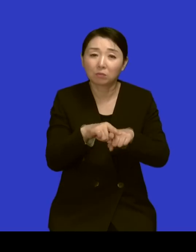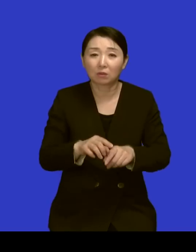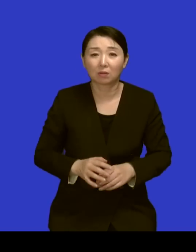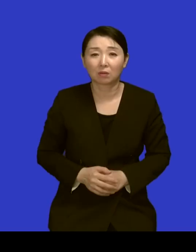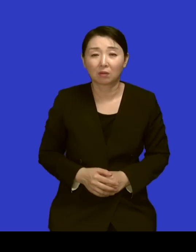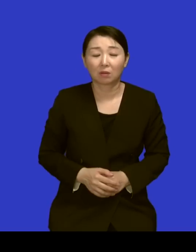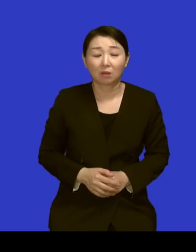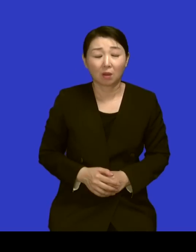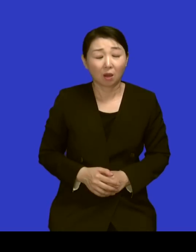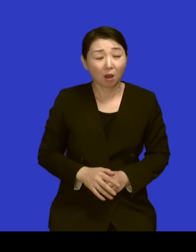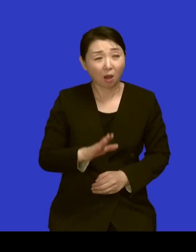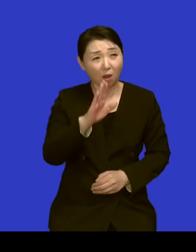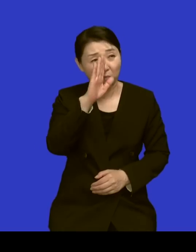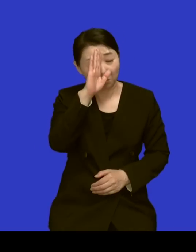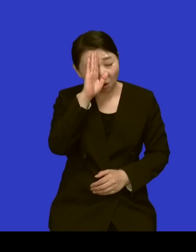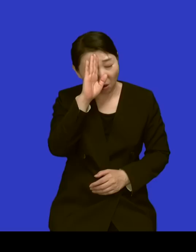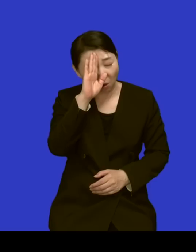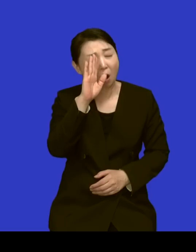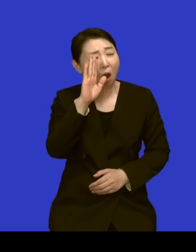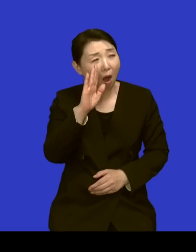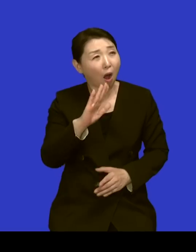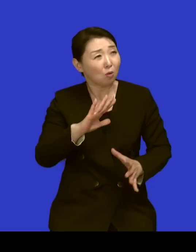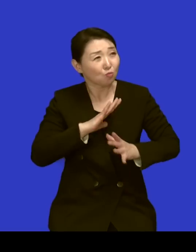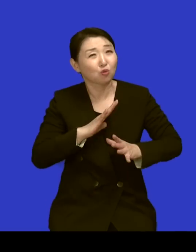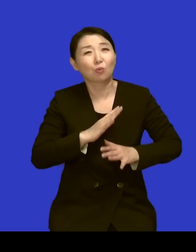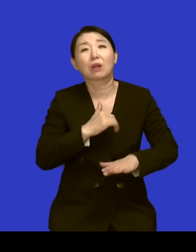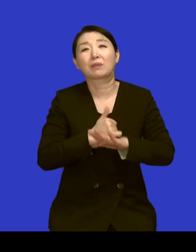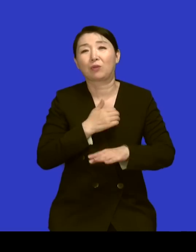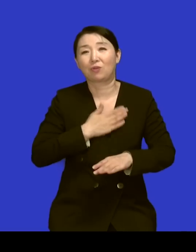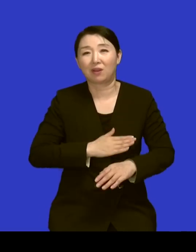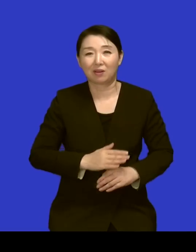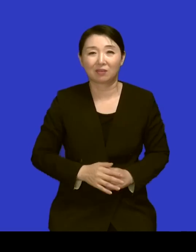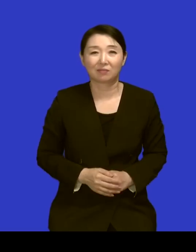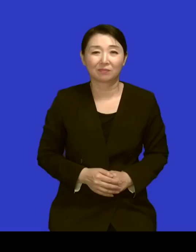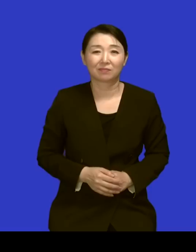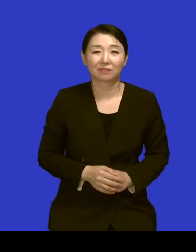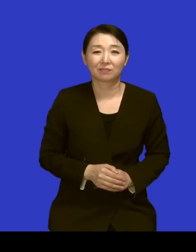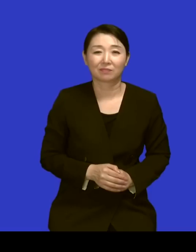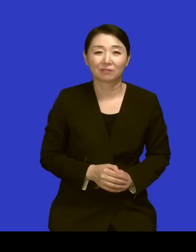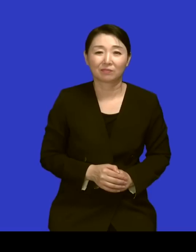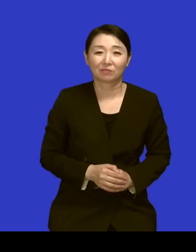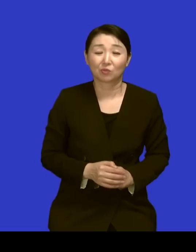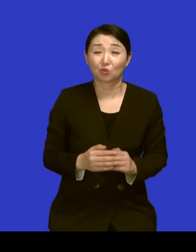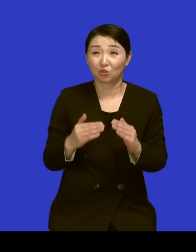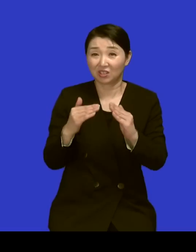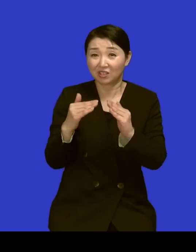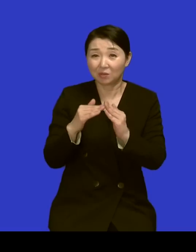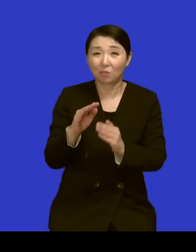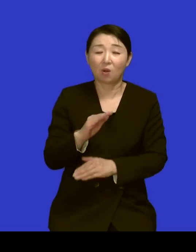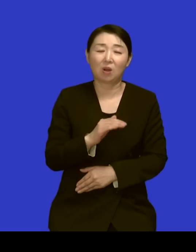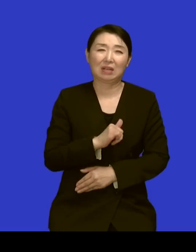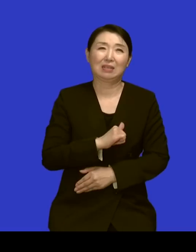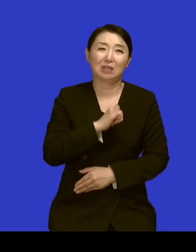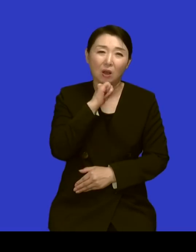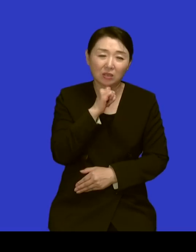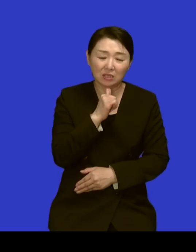거였구나 나중에 알았어요 커사랍군요 아 네 저희 집에는 뭐 거지 뭐 한세인 뭐